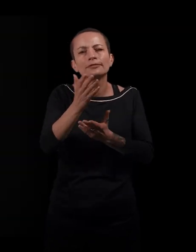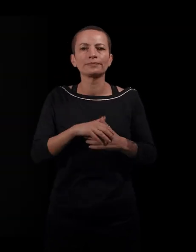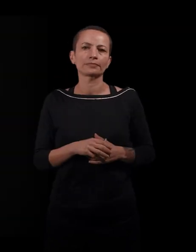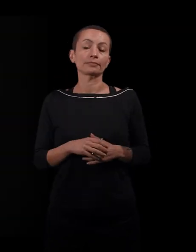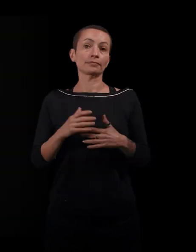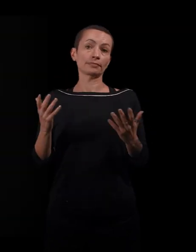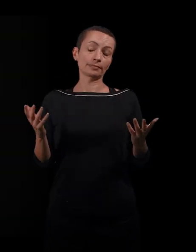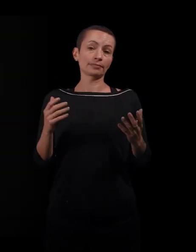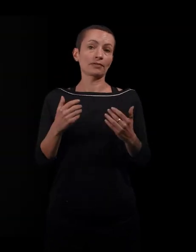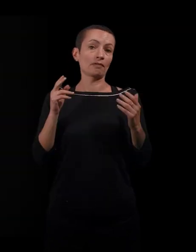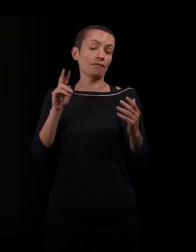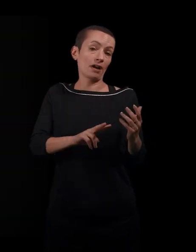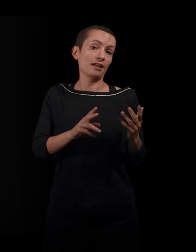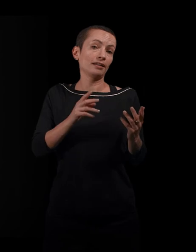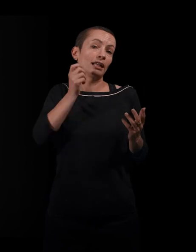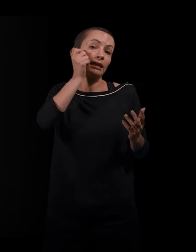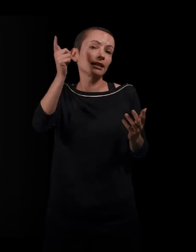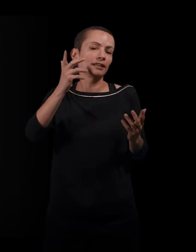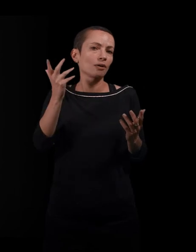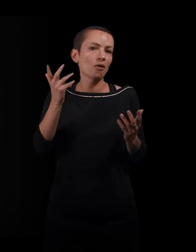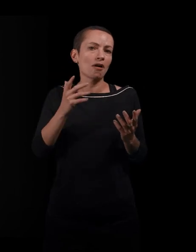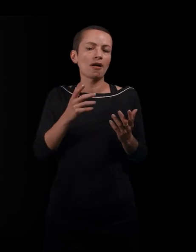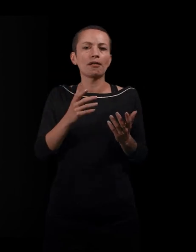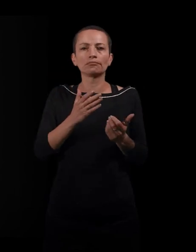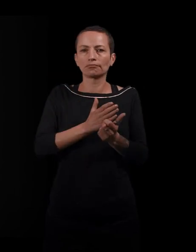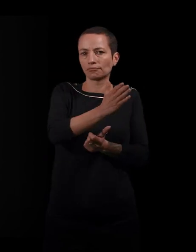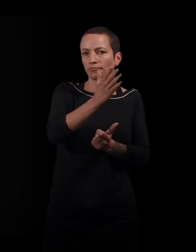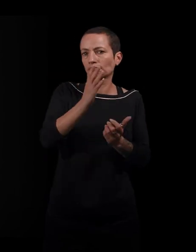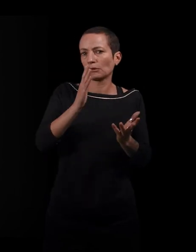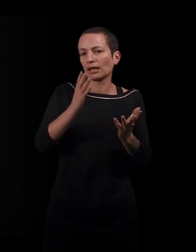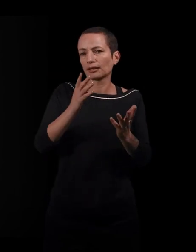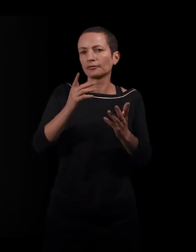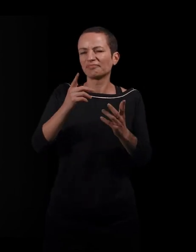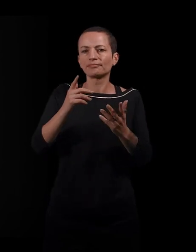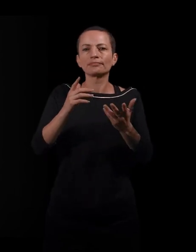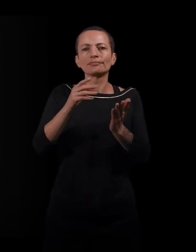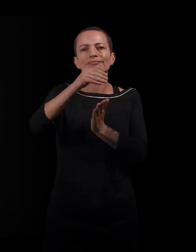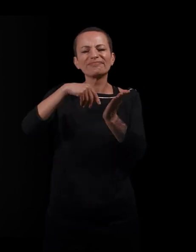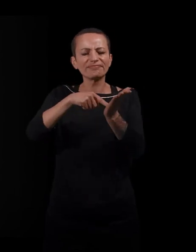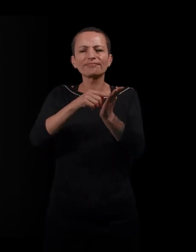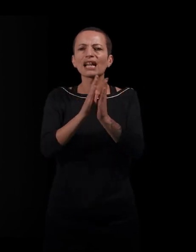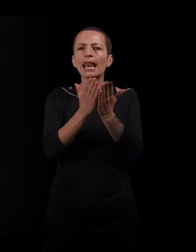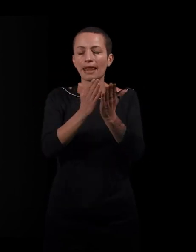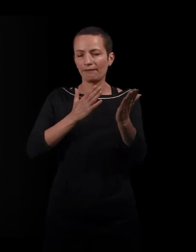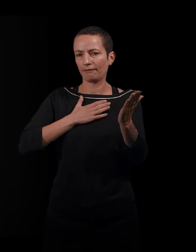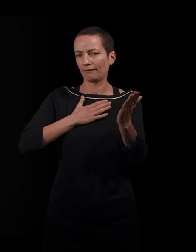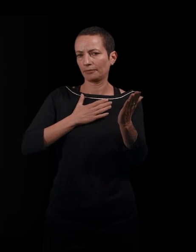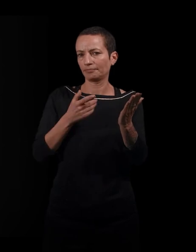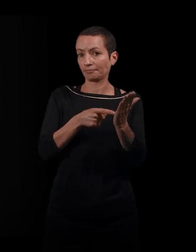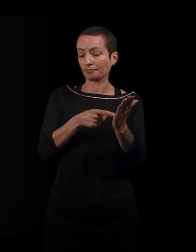l'idée,'était d'une part peut-être revenir sur le format d'écriture. Le fait d'écrire un livre, moi, je suis plutôt